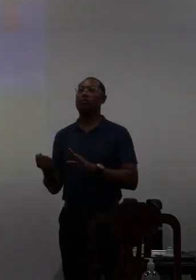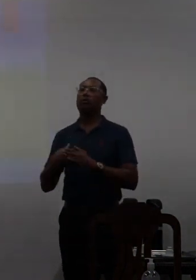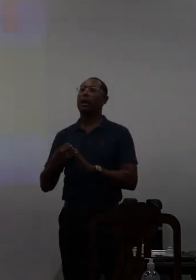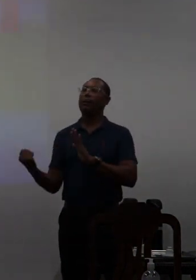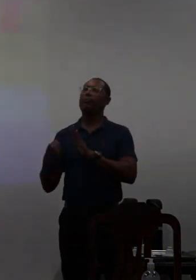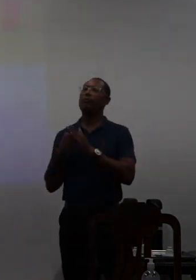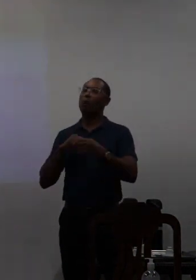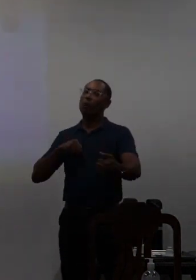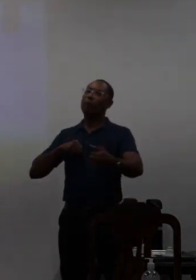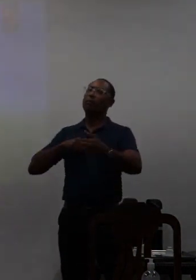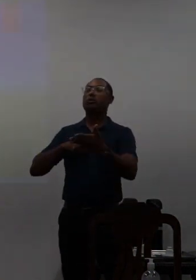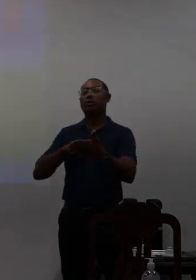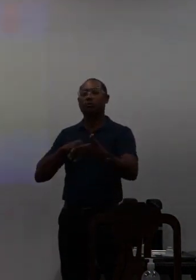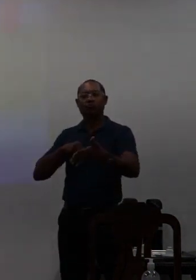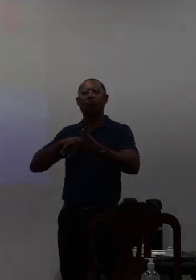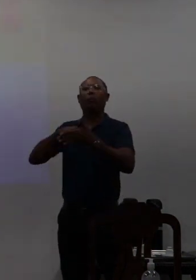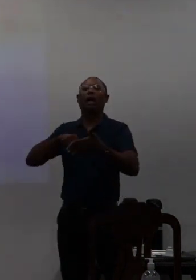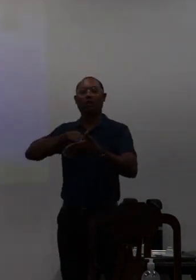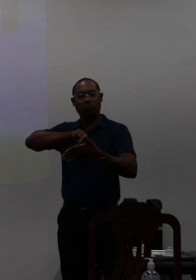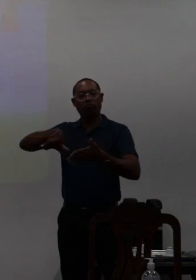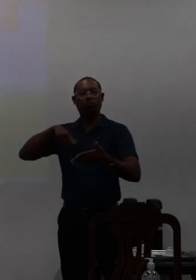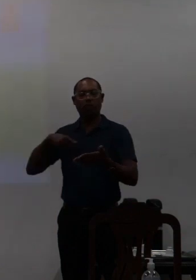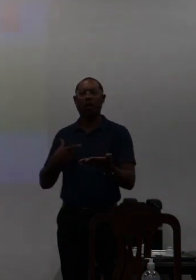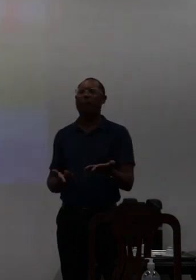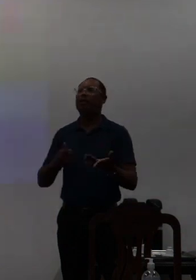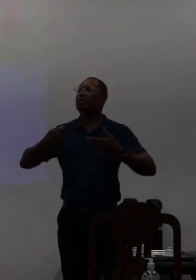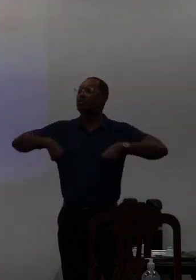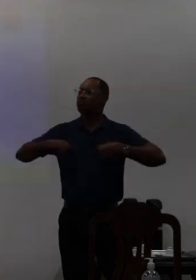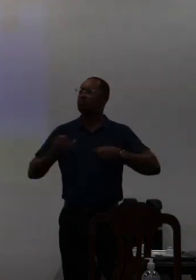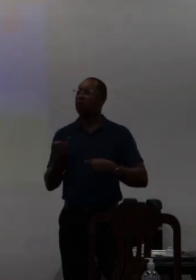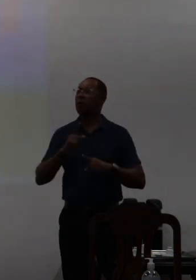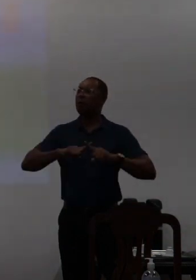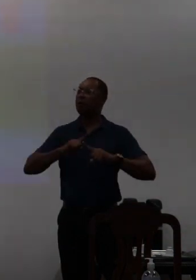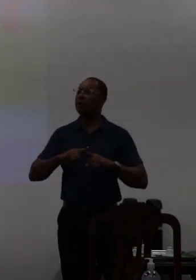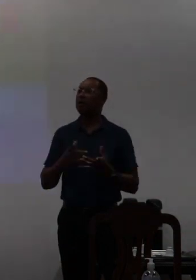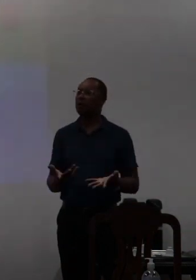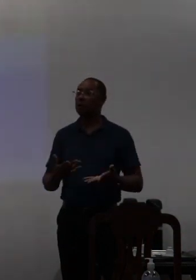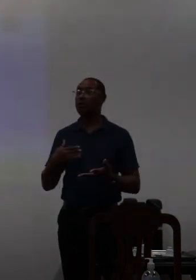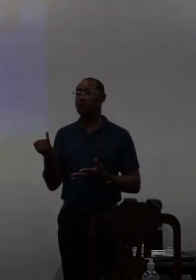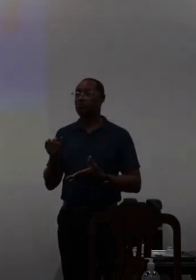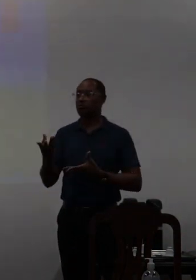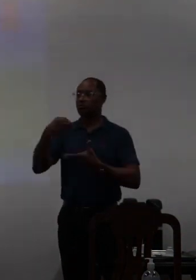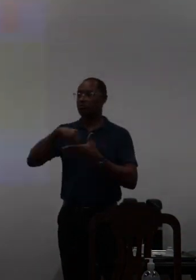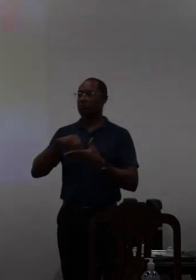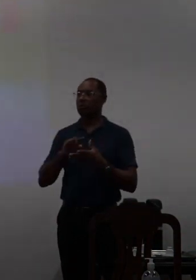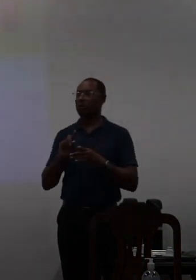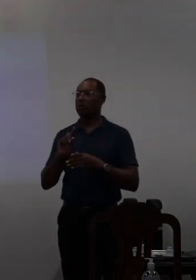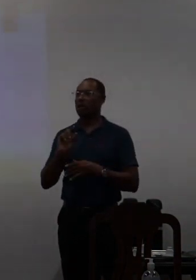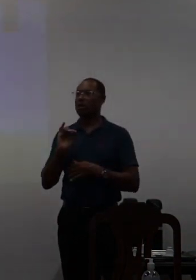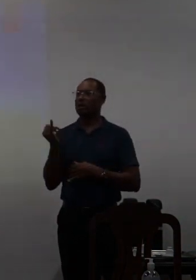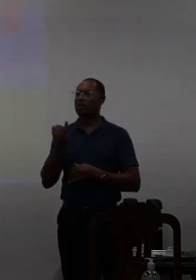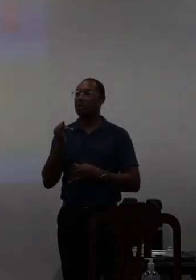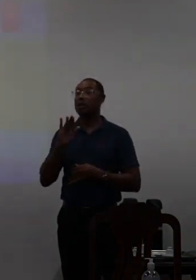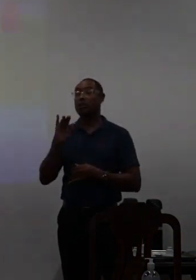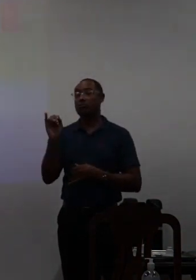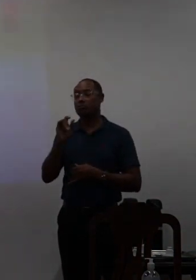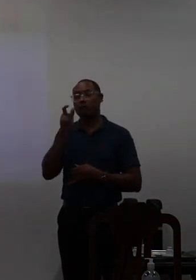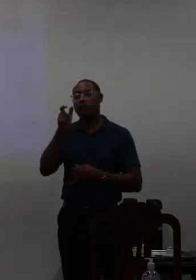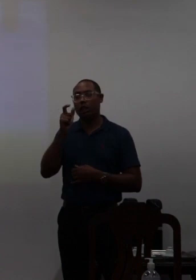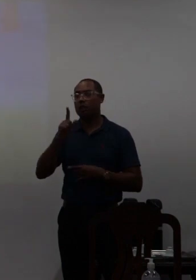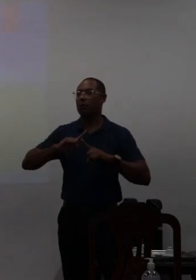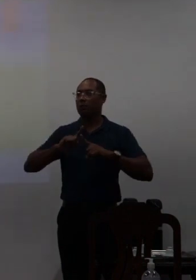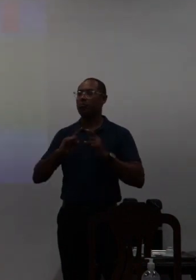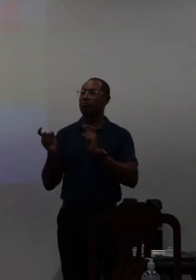com relação ao que elas têm porque isso foi necessário e é interessante que a gente impula nas nossas discussões